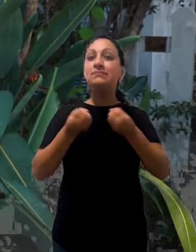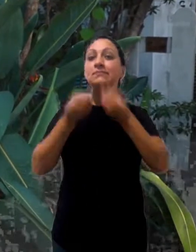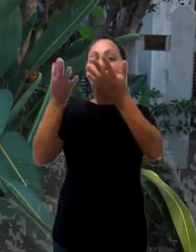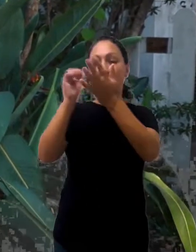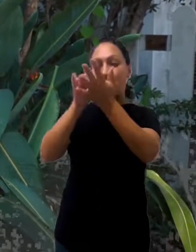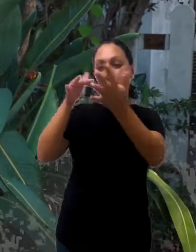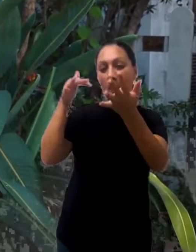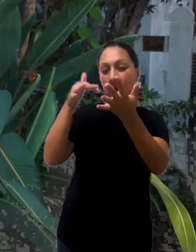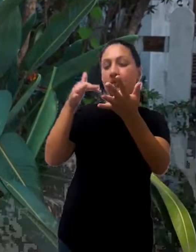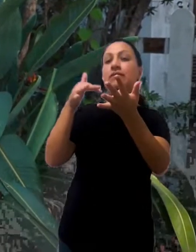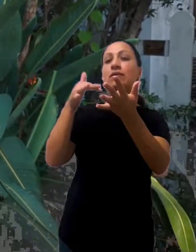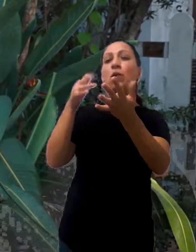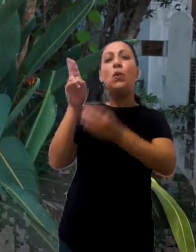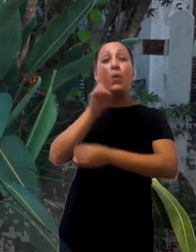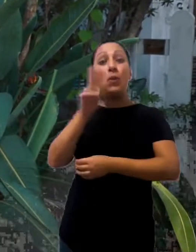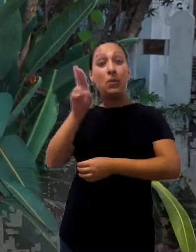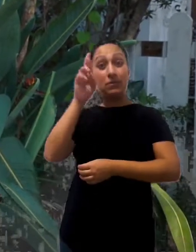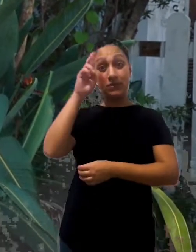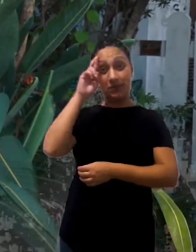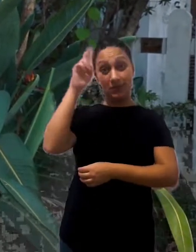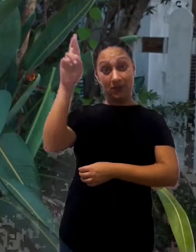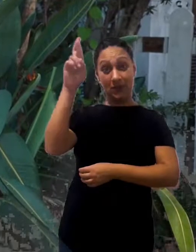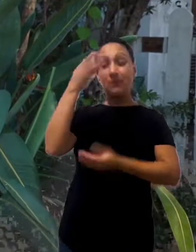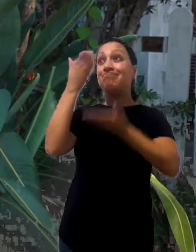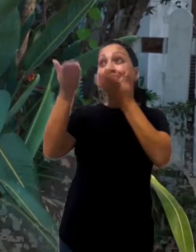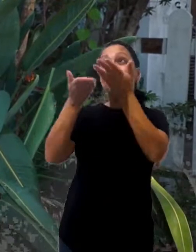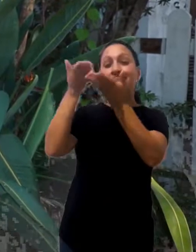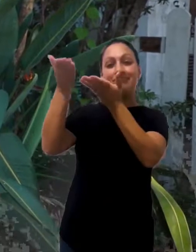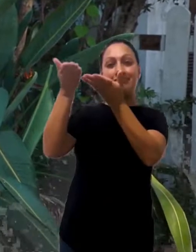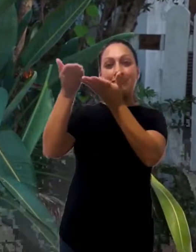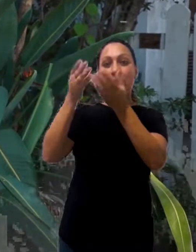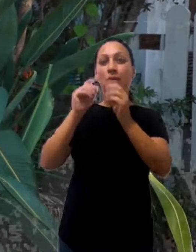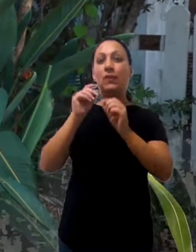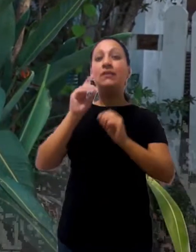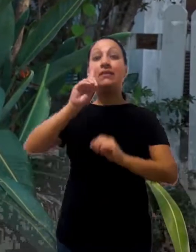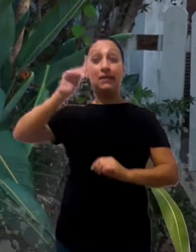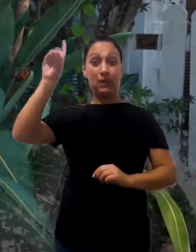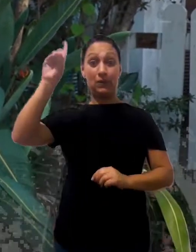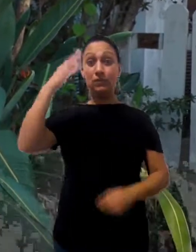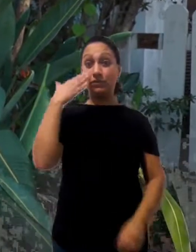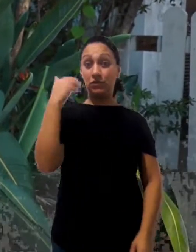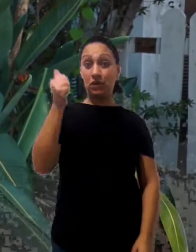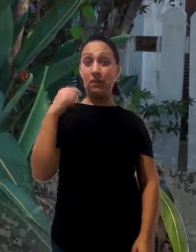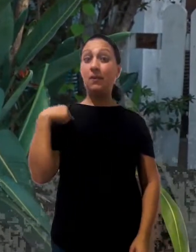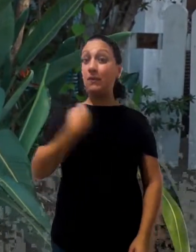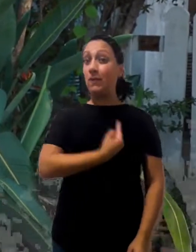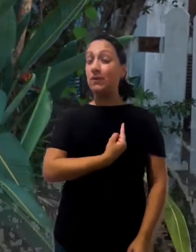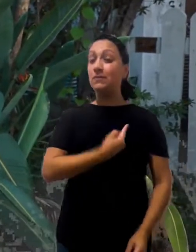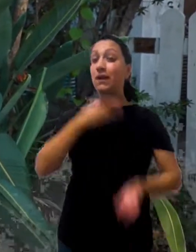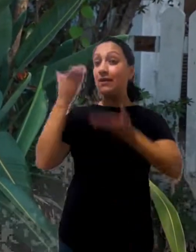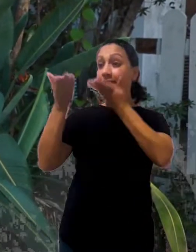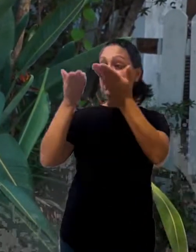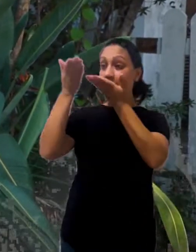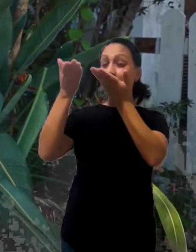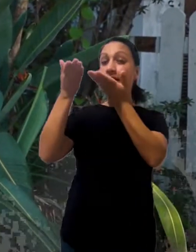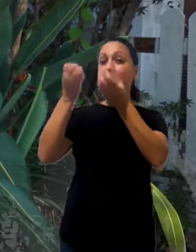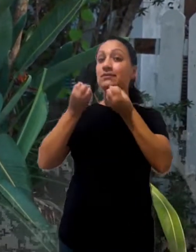glorificaremos Ele, onde o nome do Senhor será exaltado. E é o que Deus nos chama, Deus nos chama para exaltá-lo,